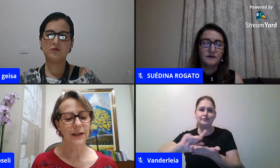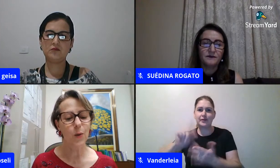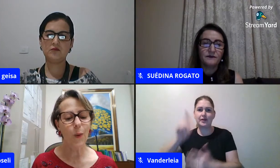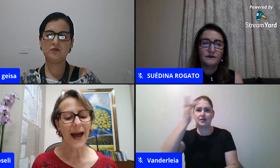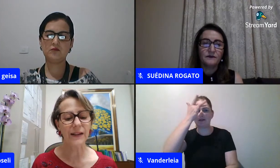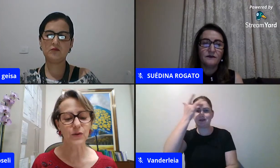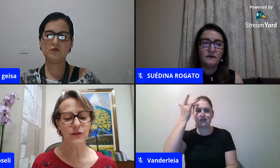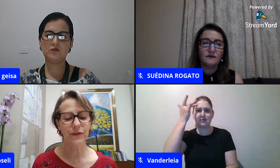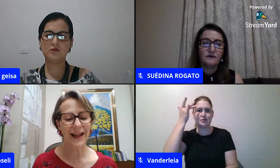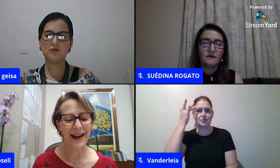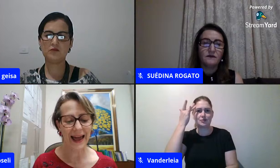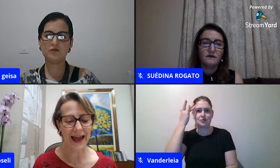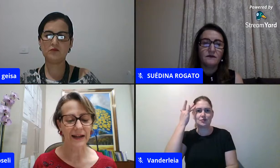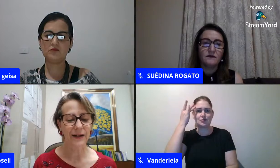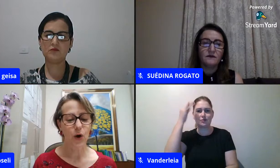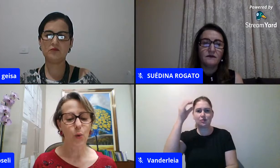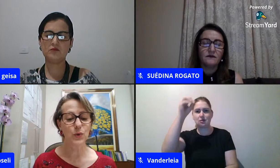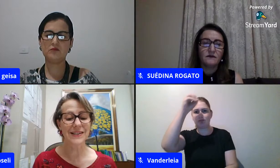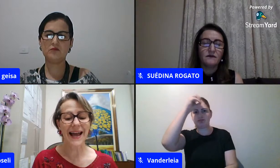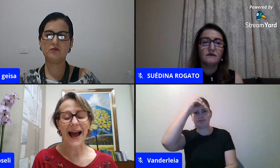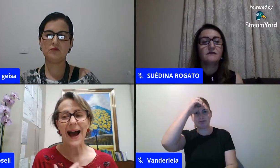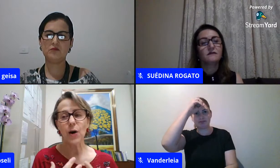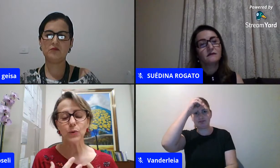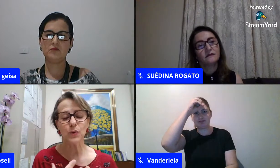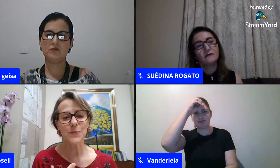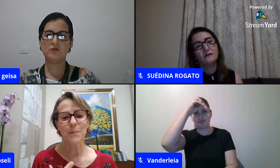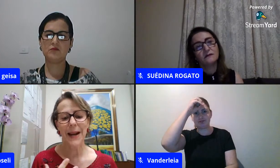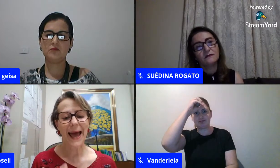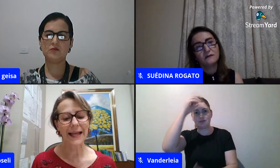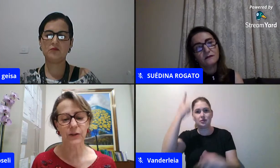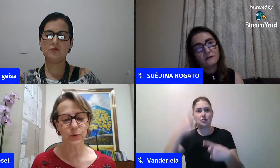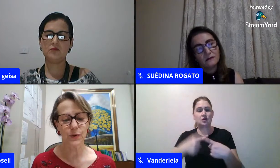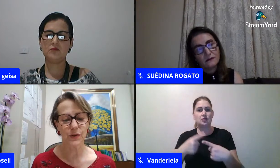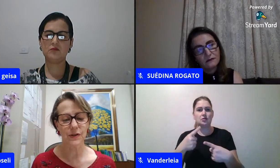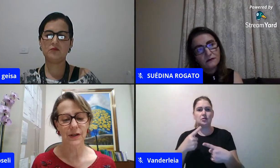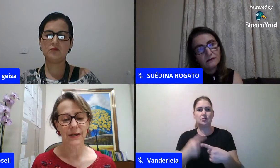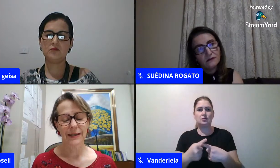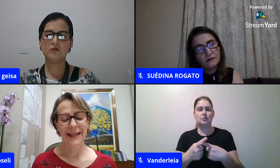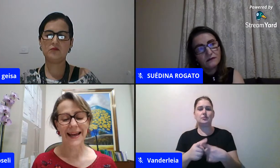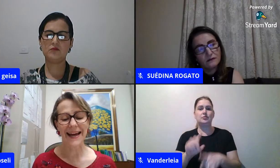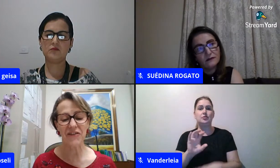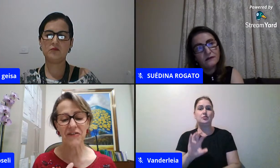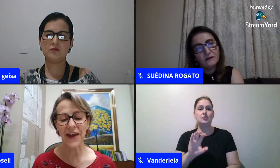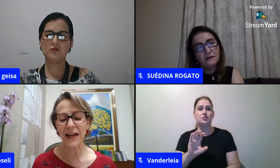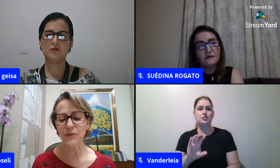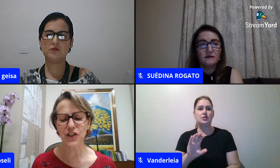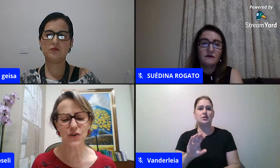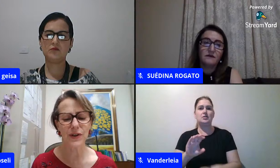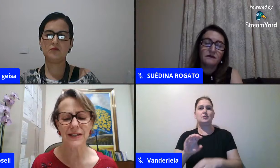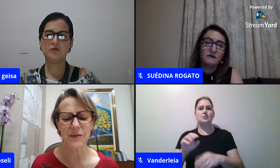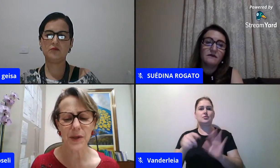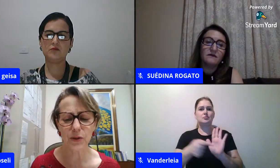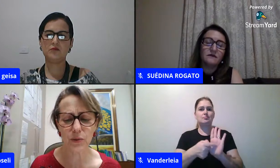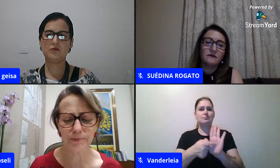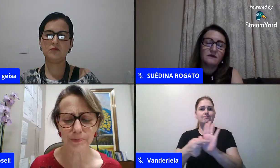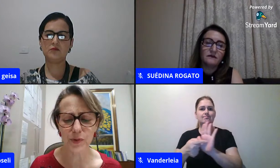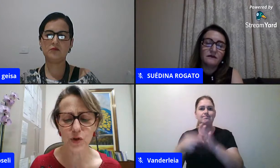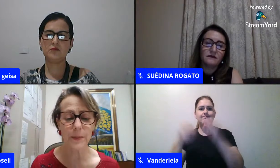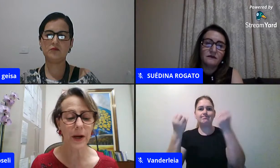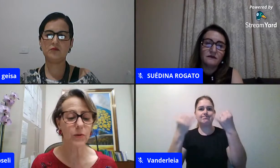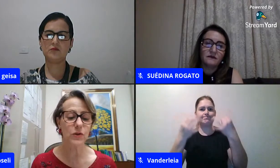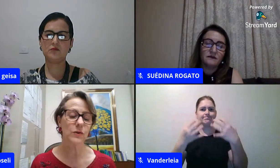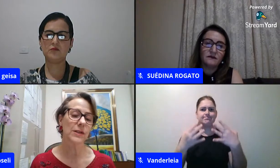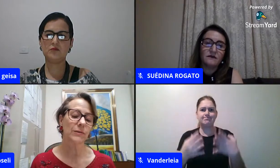então o ato de falar os altos brados né revelam desconhecimento